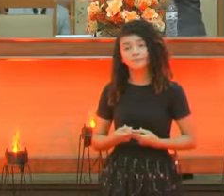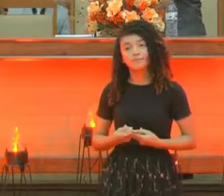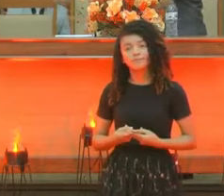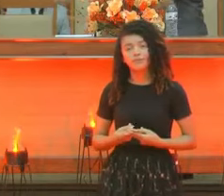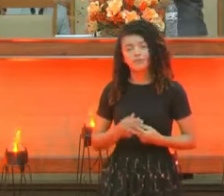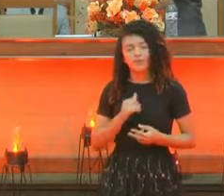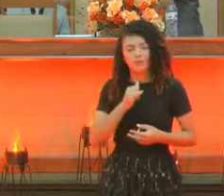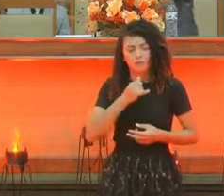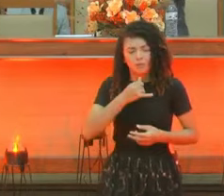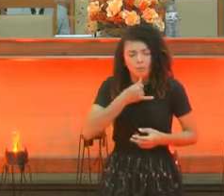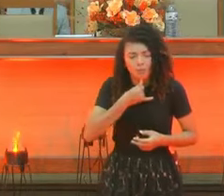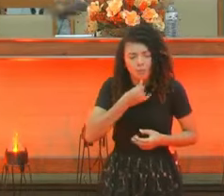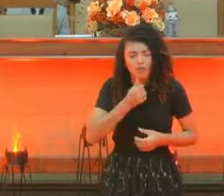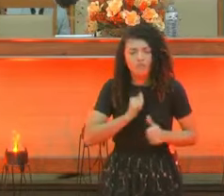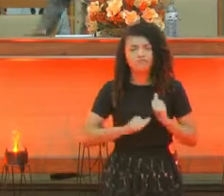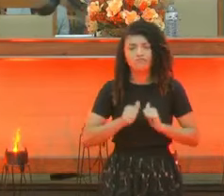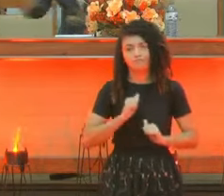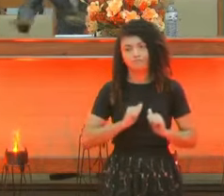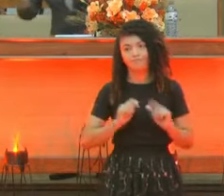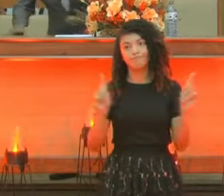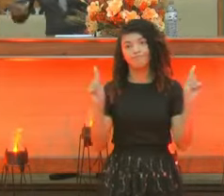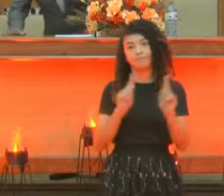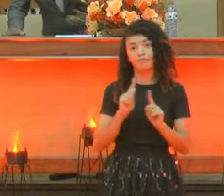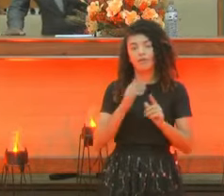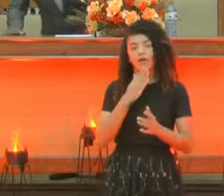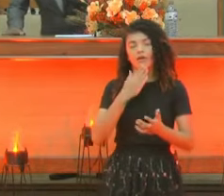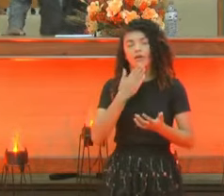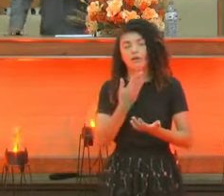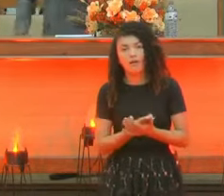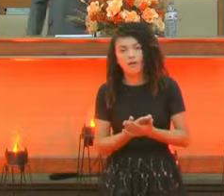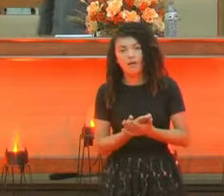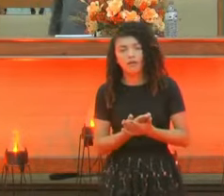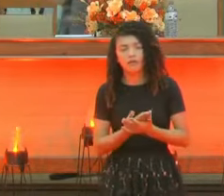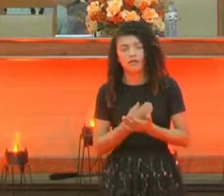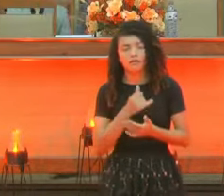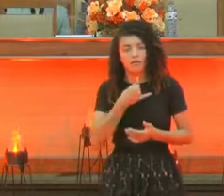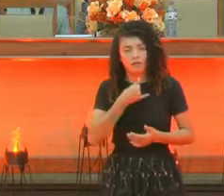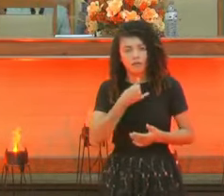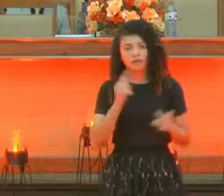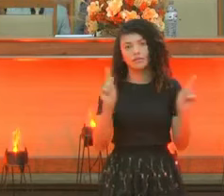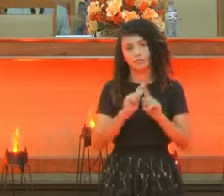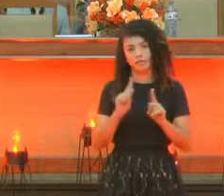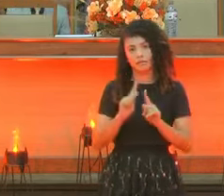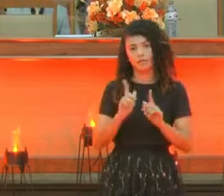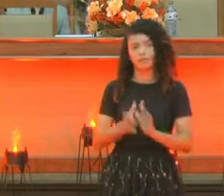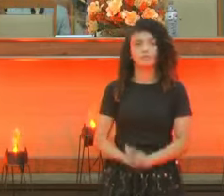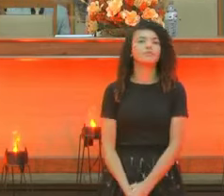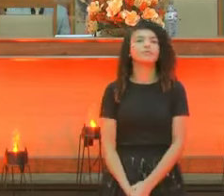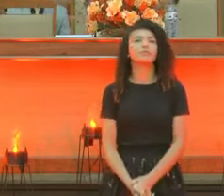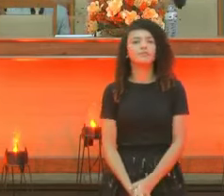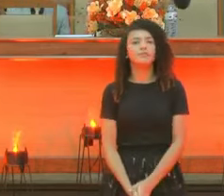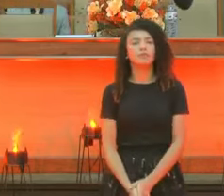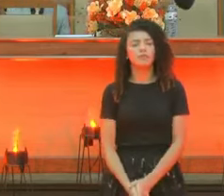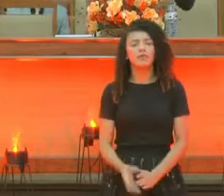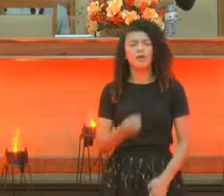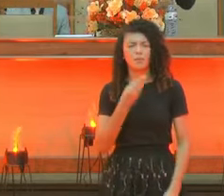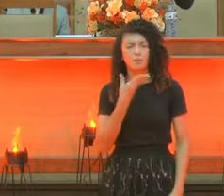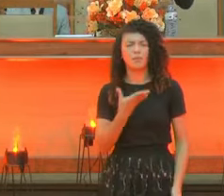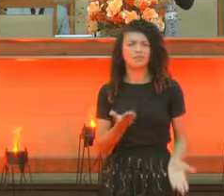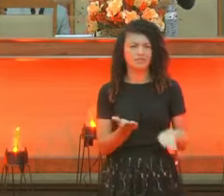angústia. Tu fica perplexo. Mas não fica desanimado. Eita, é bom ser crente.